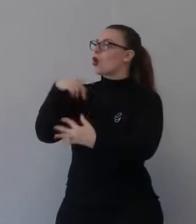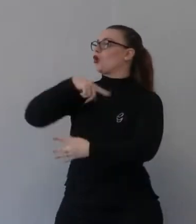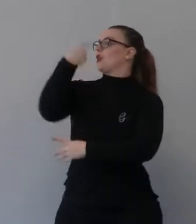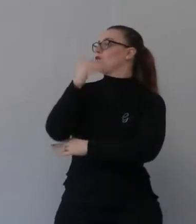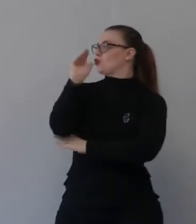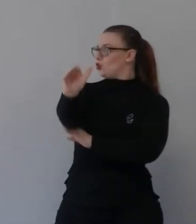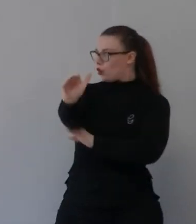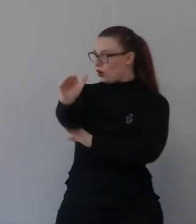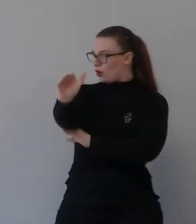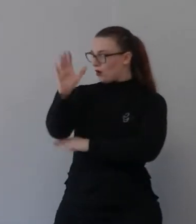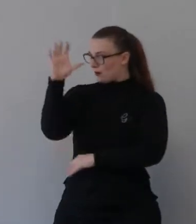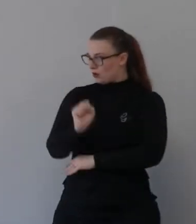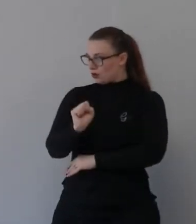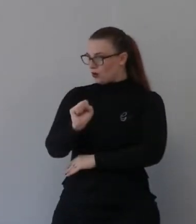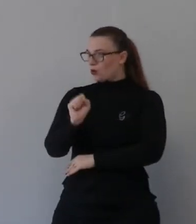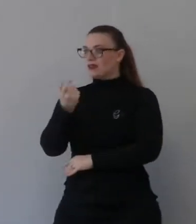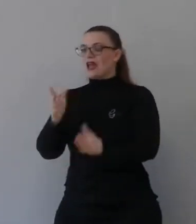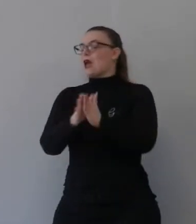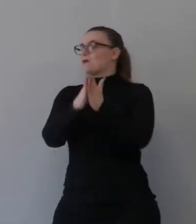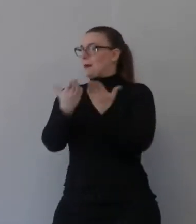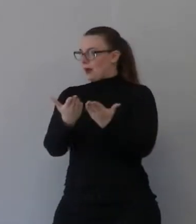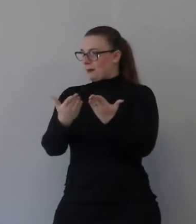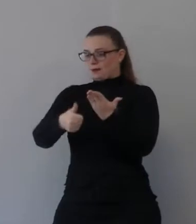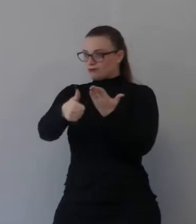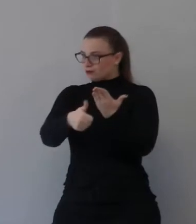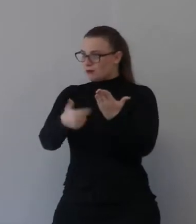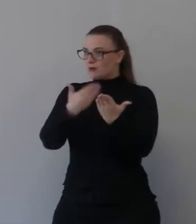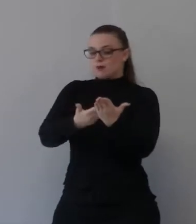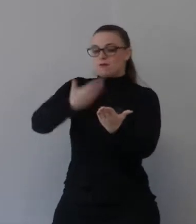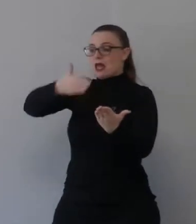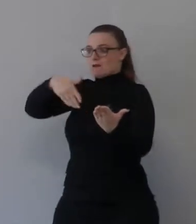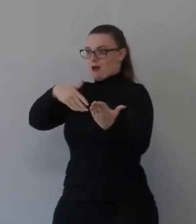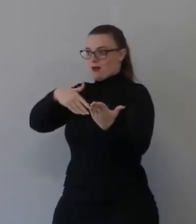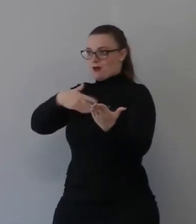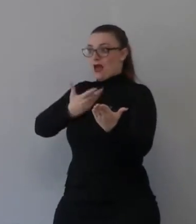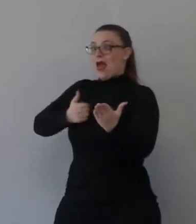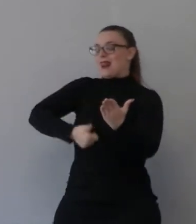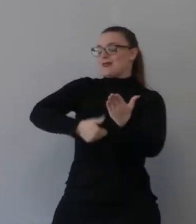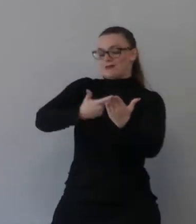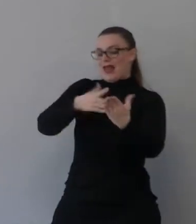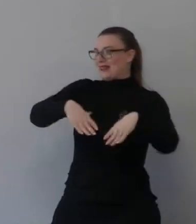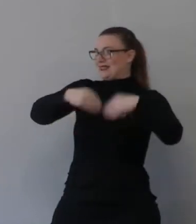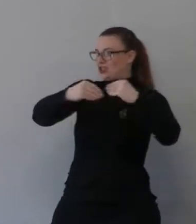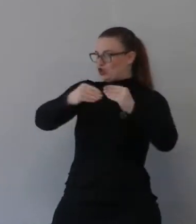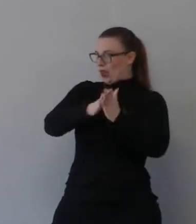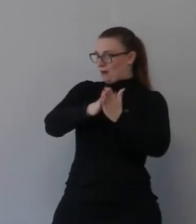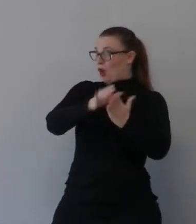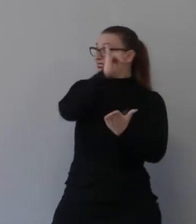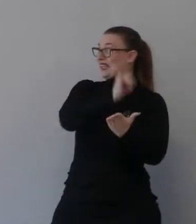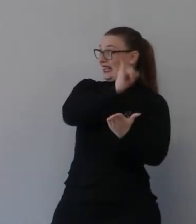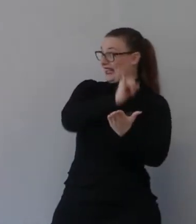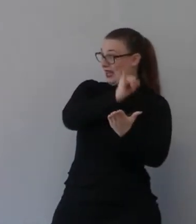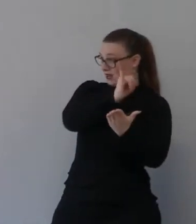Isaia dice «Per proclamare l'anno di grazia del Signore, Gesù dice «Per predicare l'anno accettevole del Signore, è